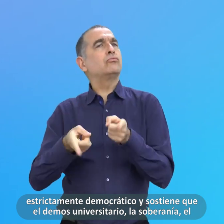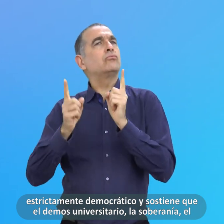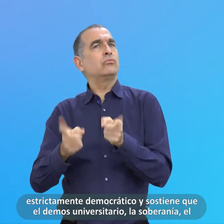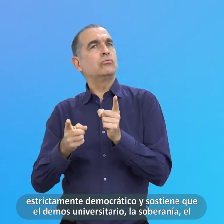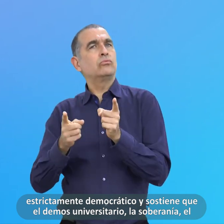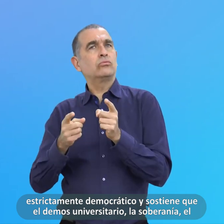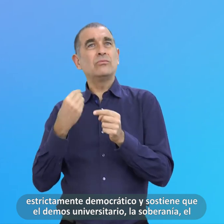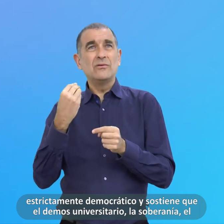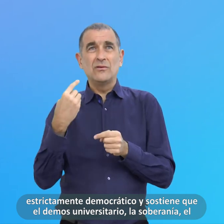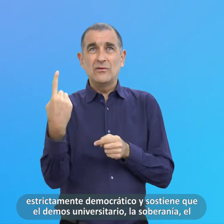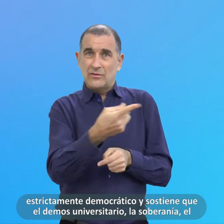el demos Universitario